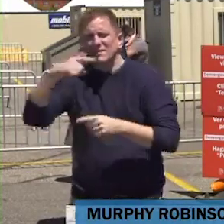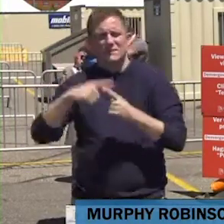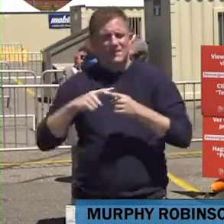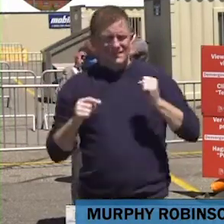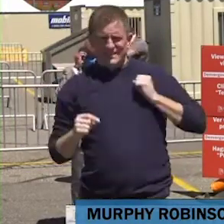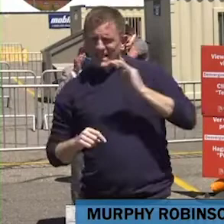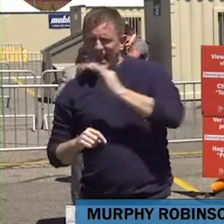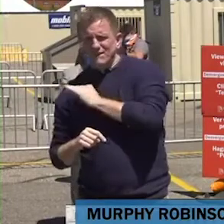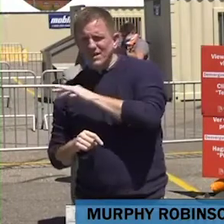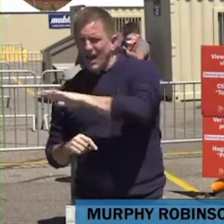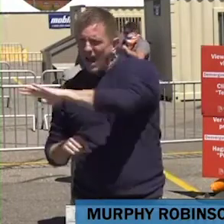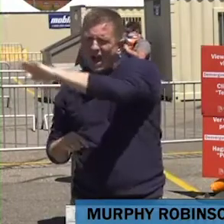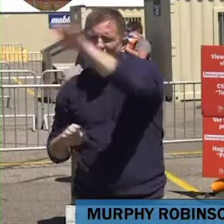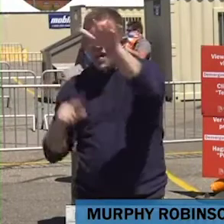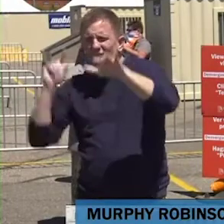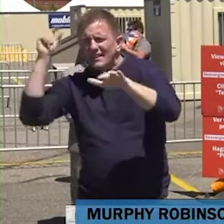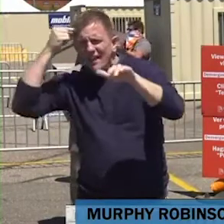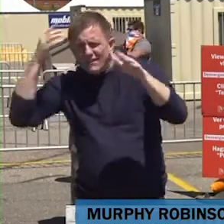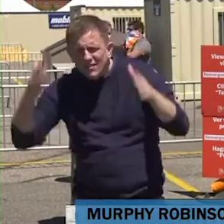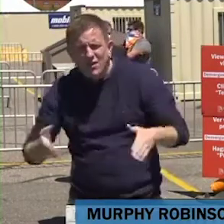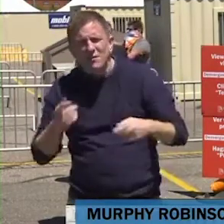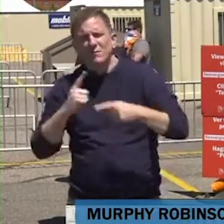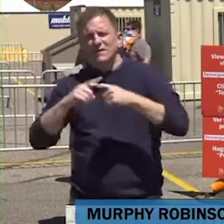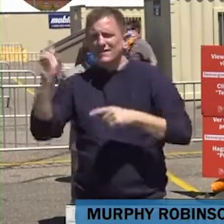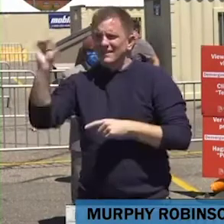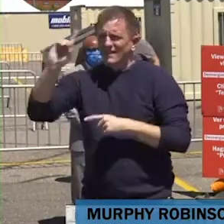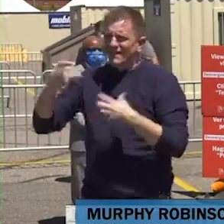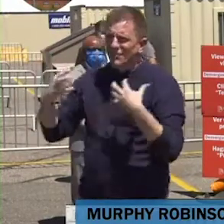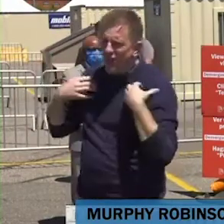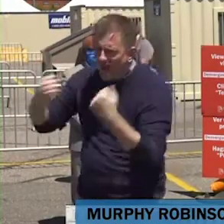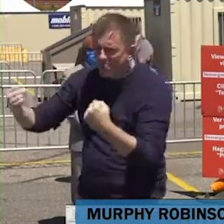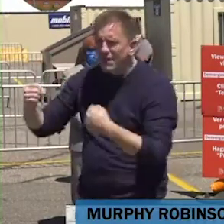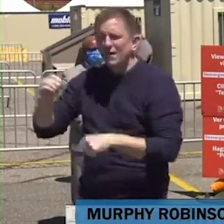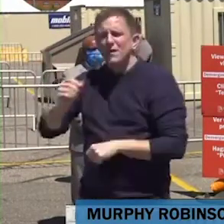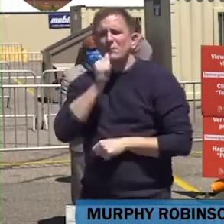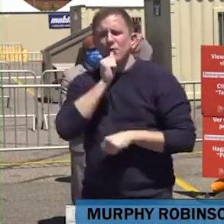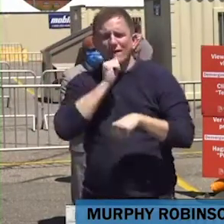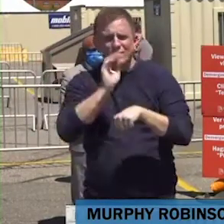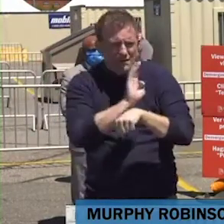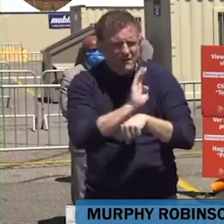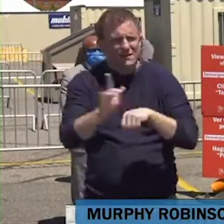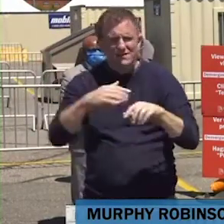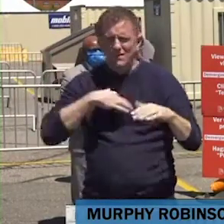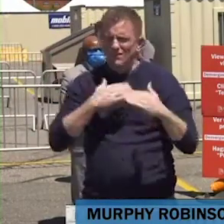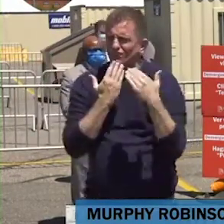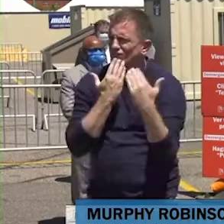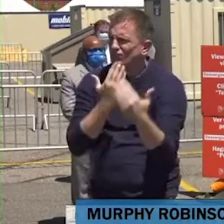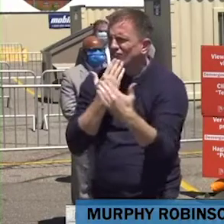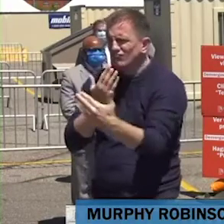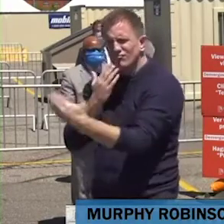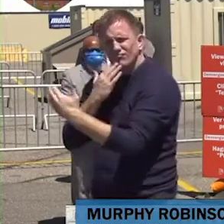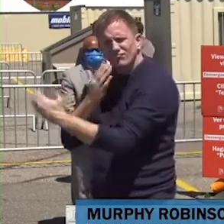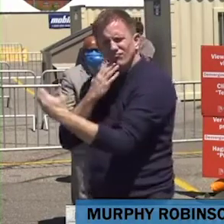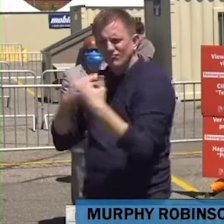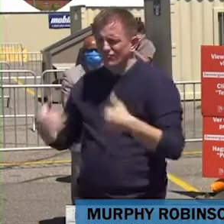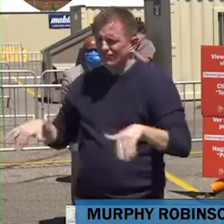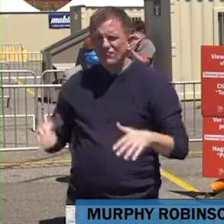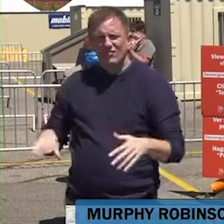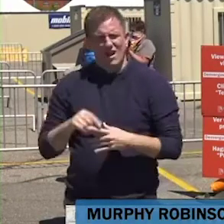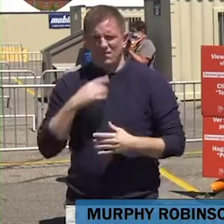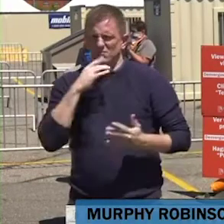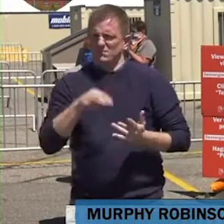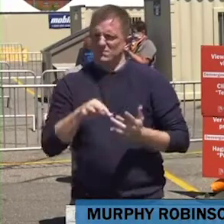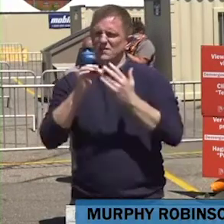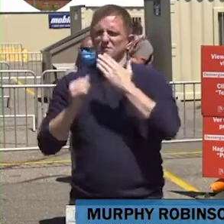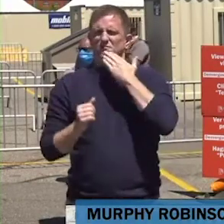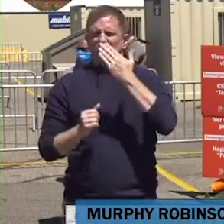de la ciudad, socios con Denver Health y también la industria privada. Y ahora un agradecimiento a Bruce Glaser de Cronky, de